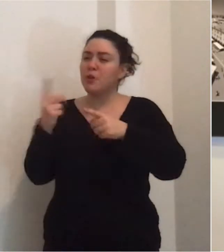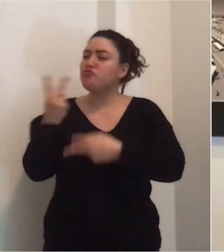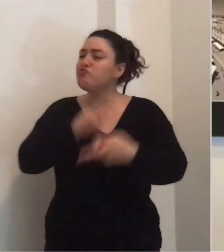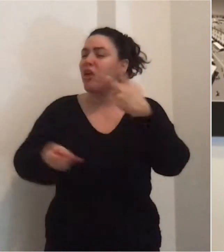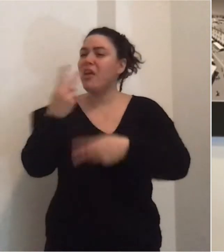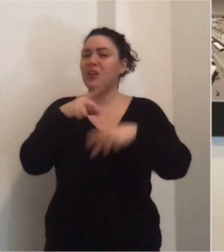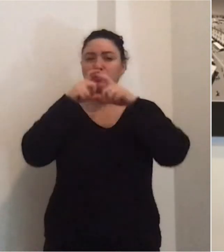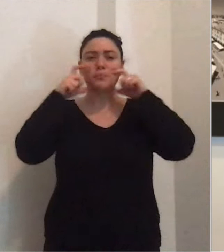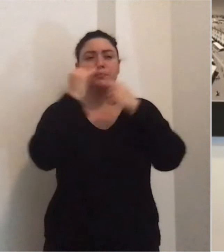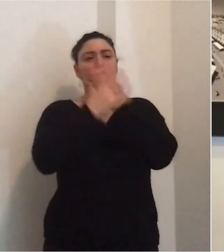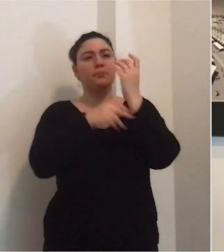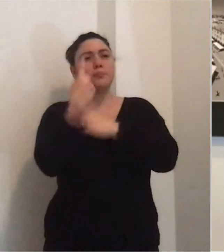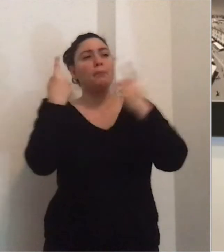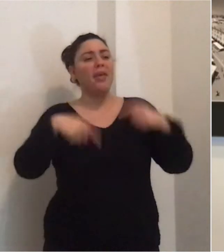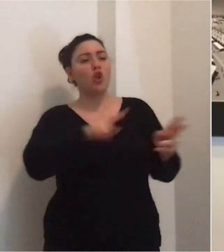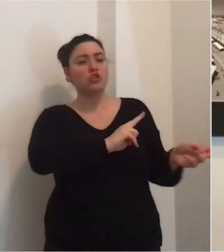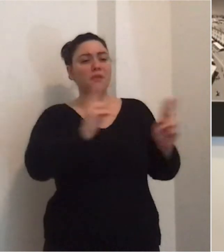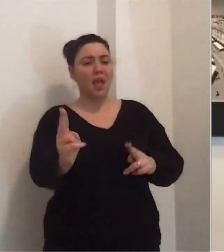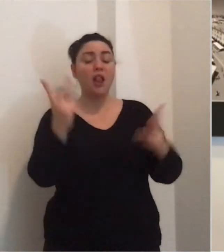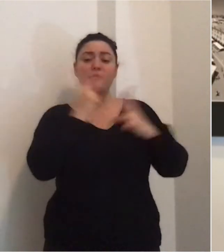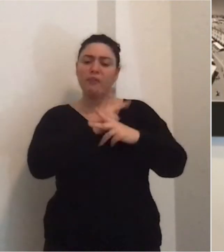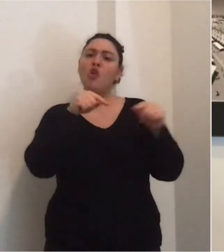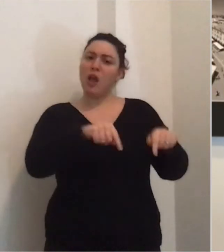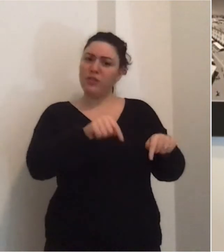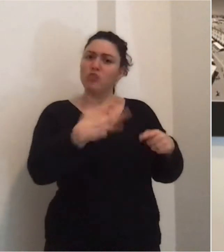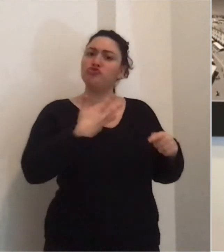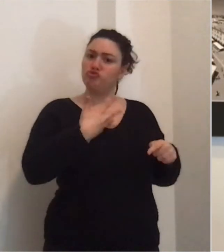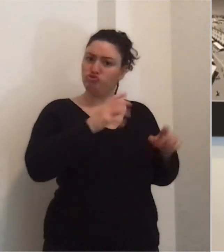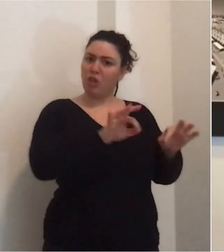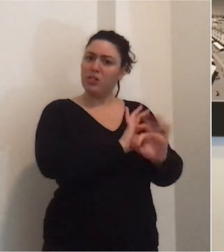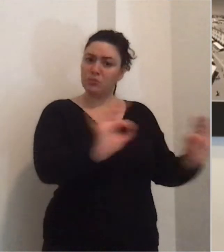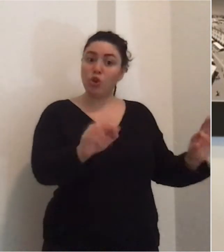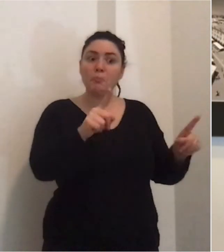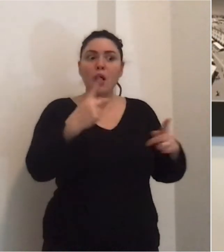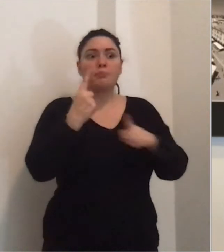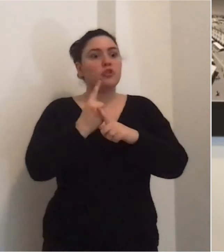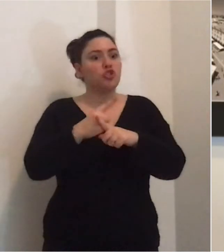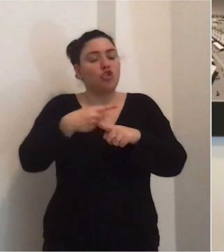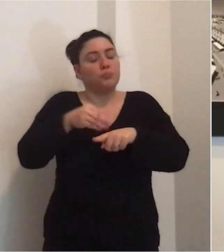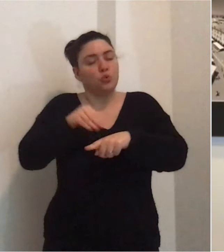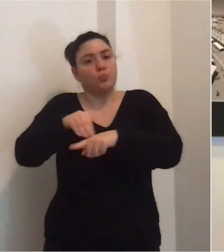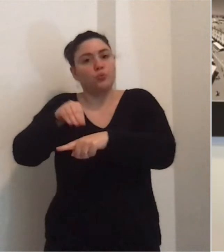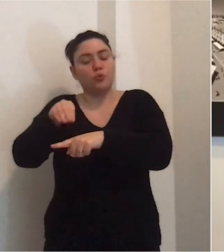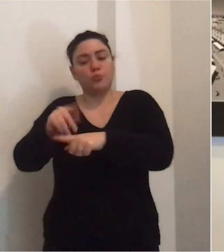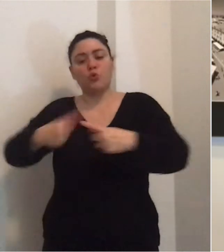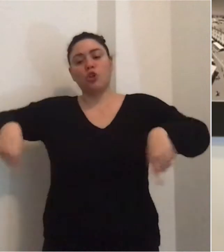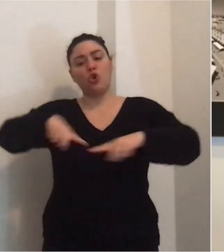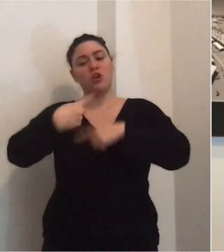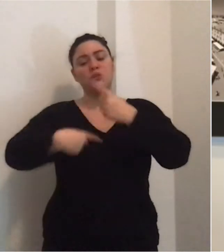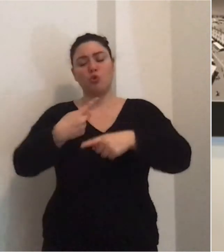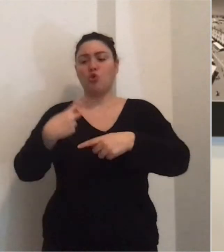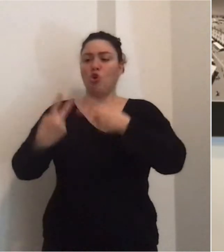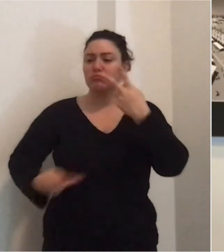reperire sempre più presidi. All'ospedale in questo momento ci sono ma ce ne ha necessità di ancora di più. Noi stiamo insistendo anche e